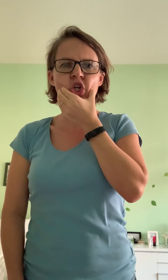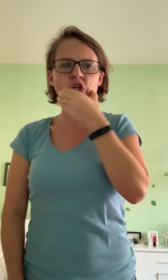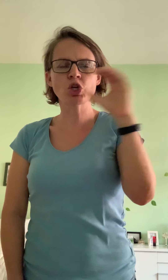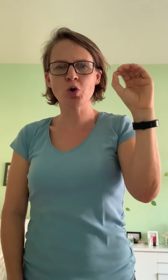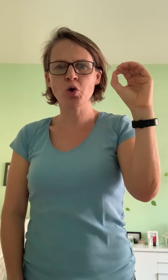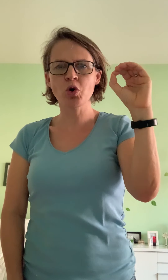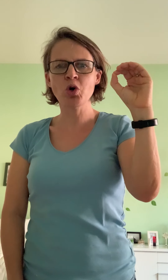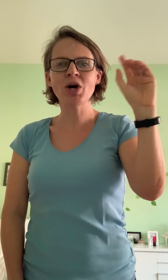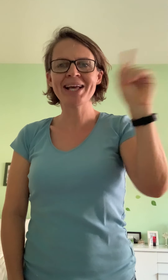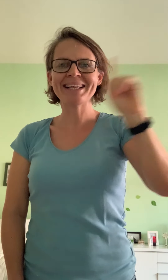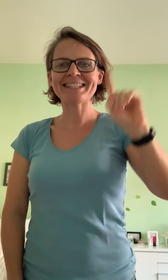Chose.